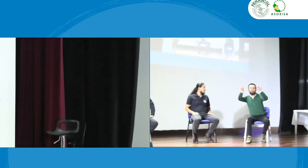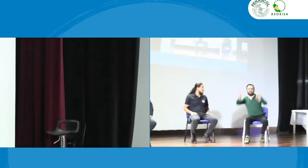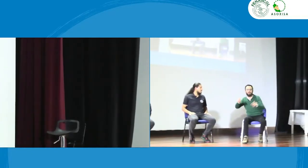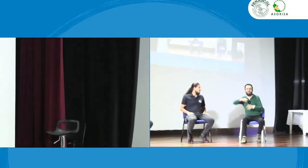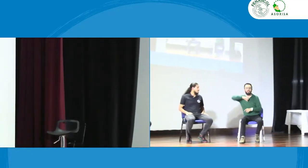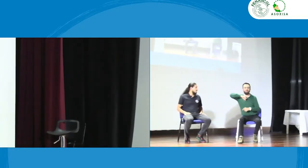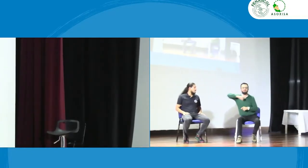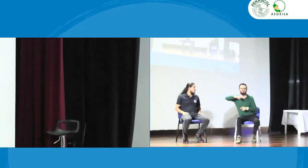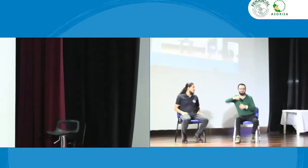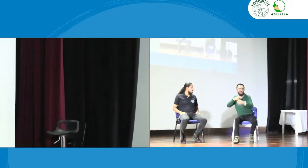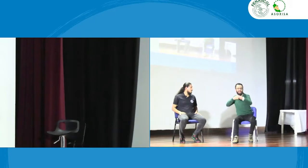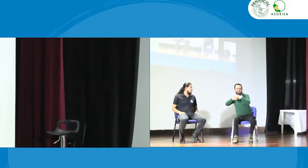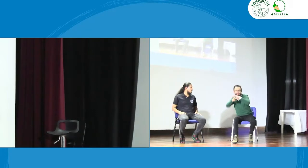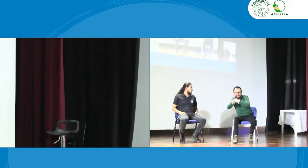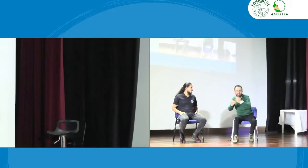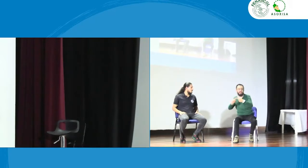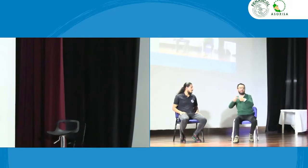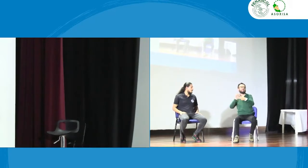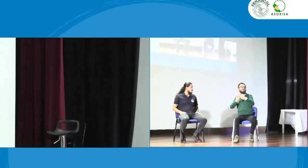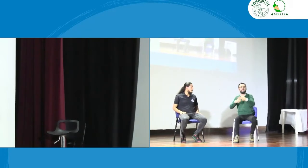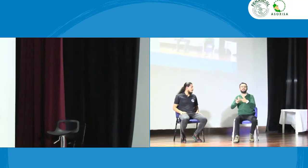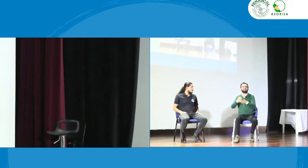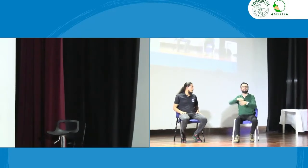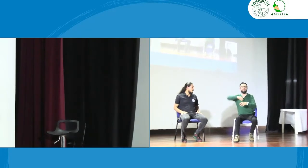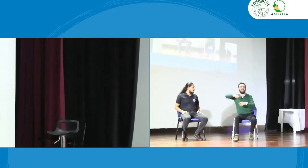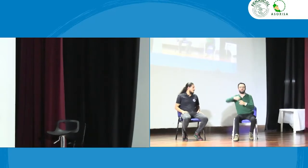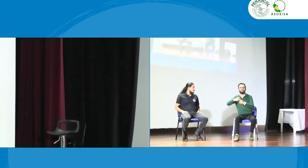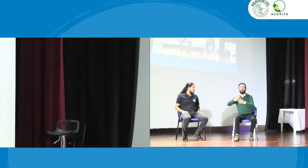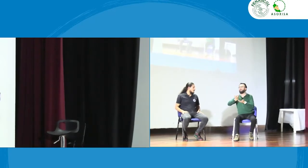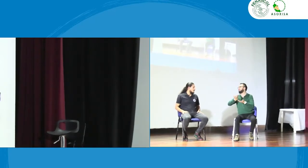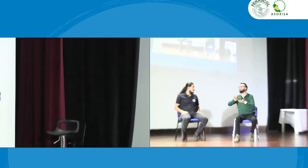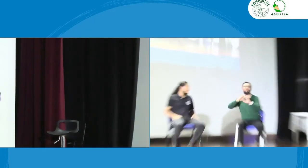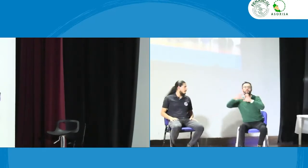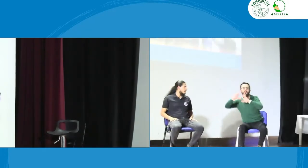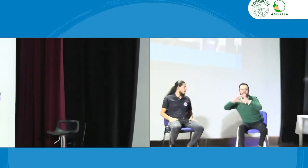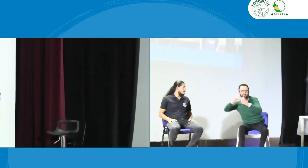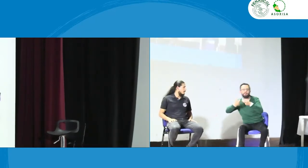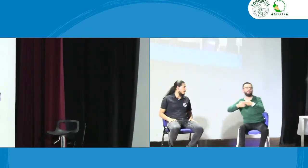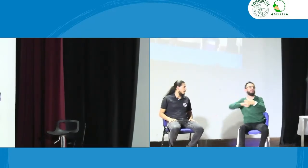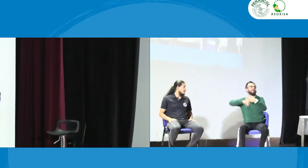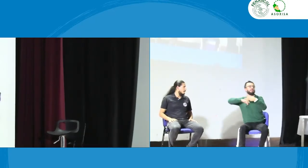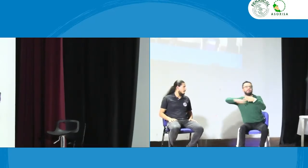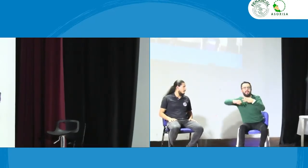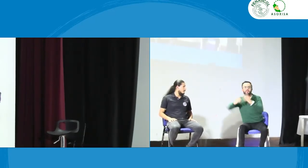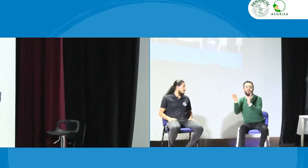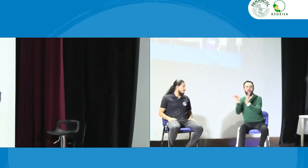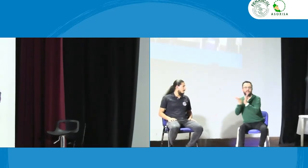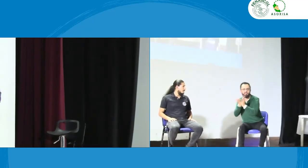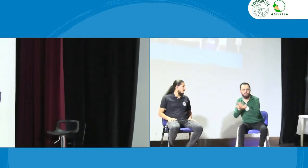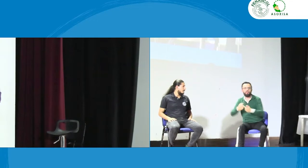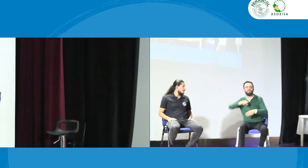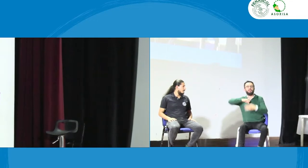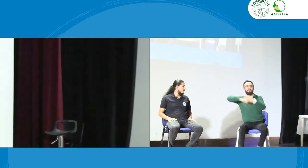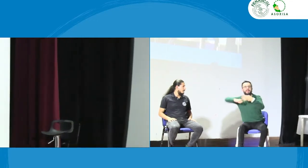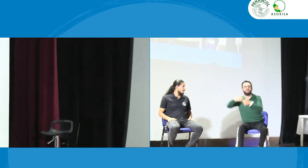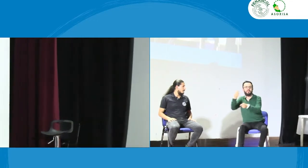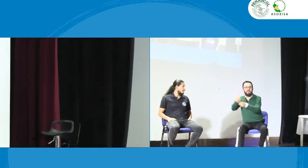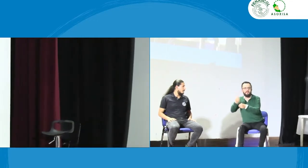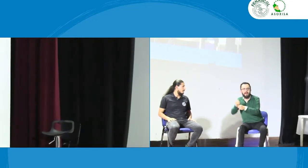si estamos haciendo estos procesos de incidencia frente al derecho a la accesibilidad el derecho a la comunicación derecho a la